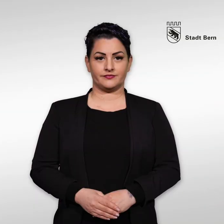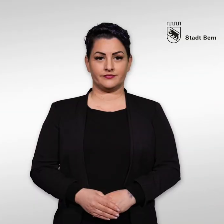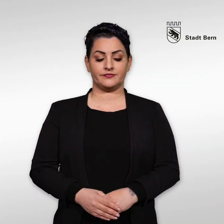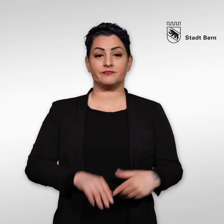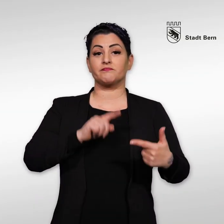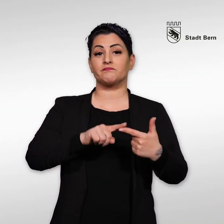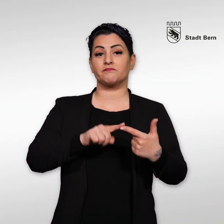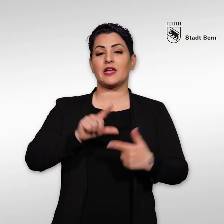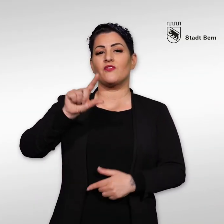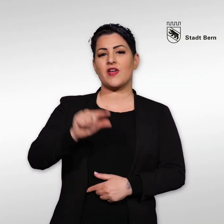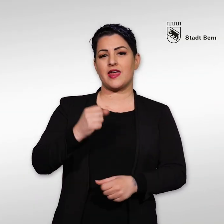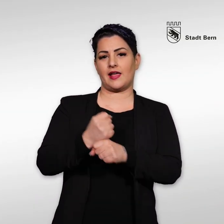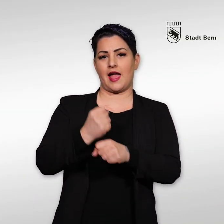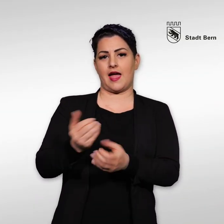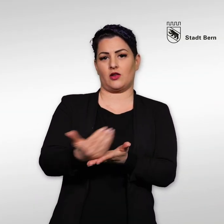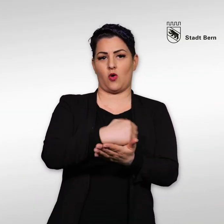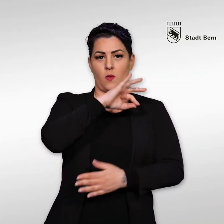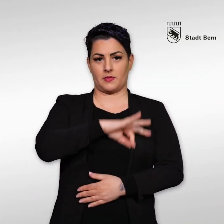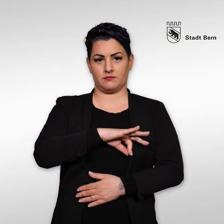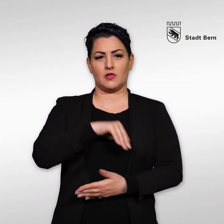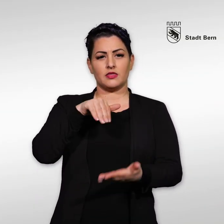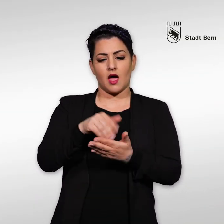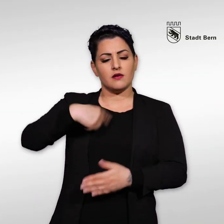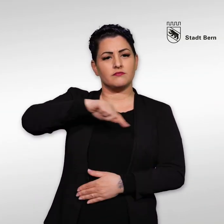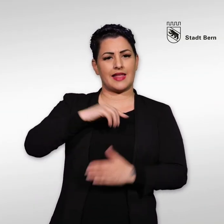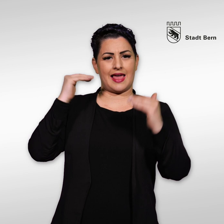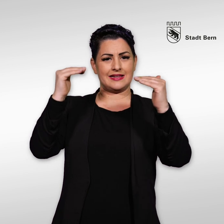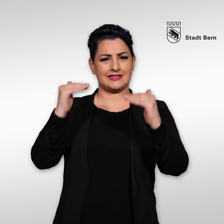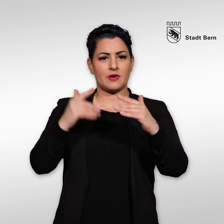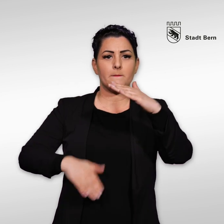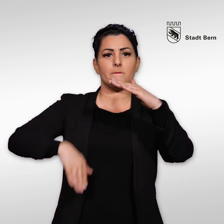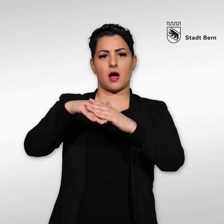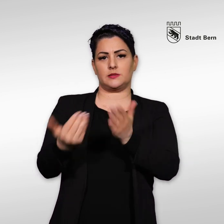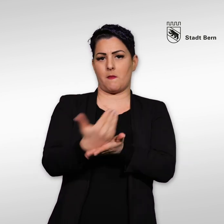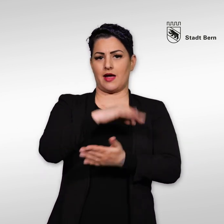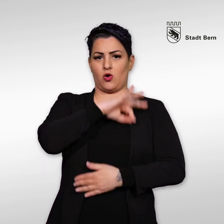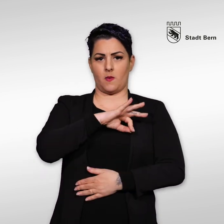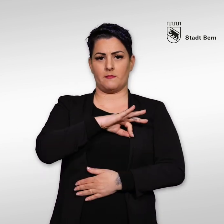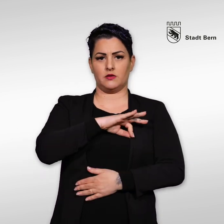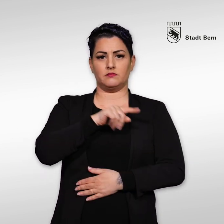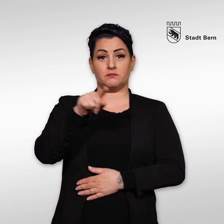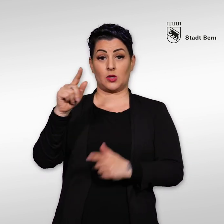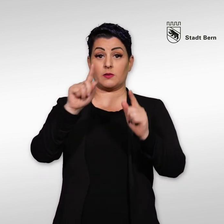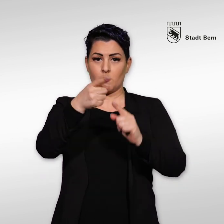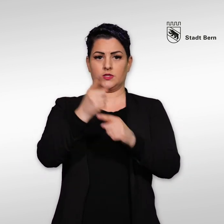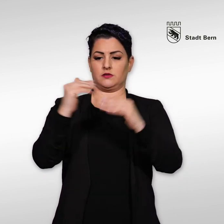Wenig Einkommen haben Sie verdienen nicht mehr als das maximale Einkommen auf unserer Liste.